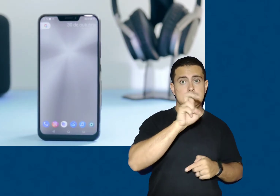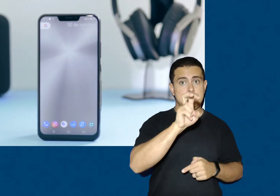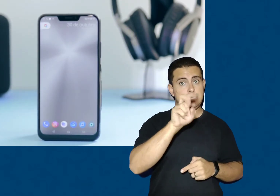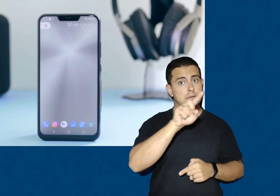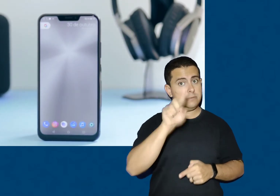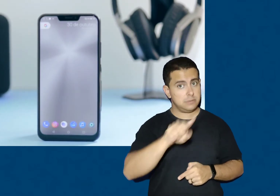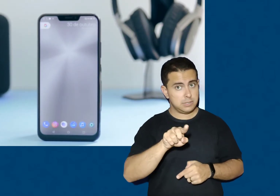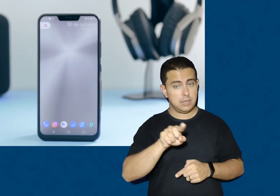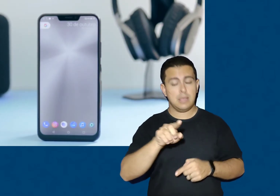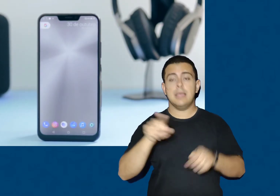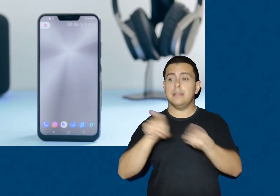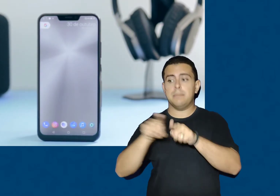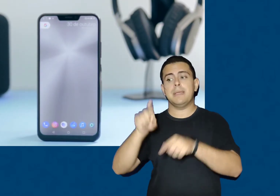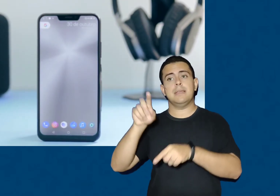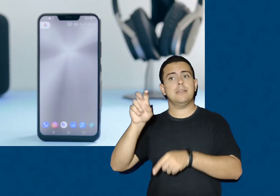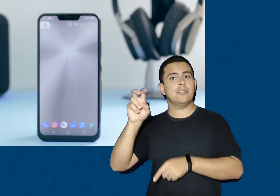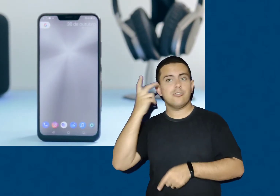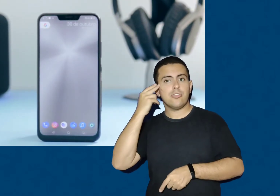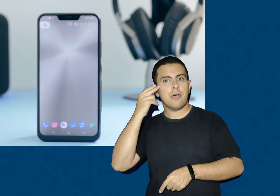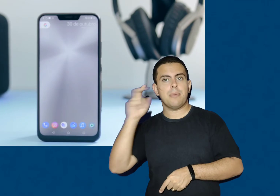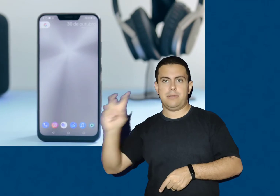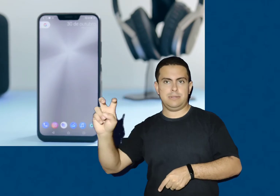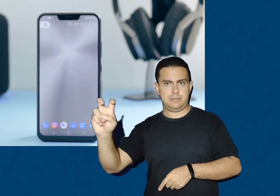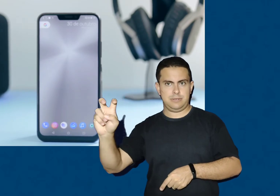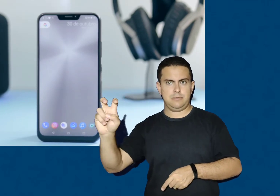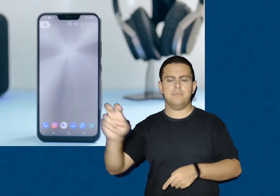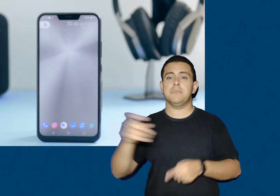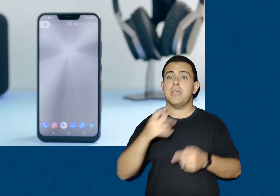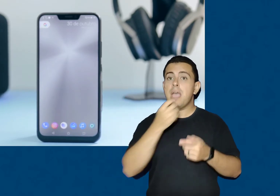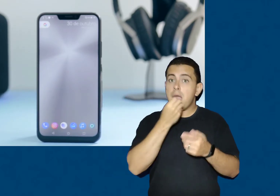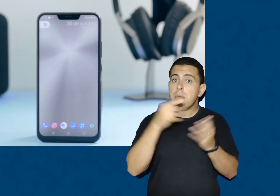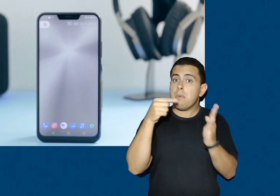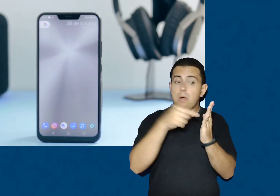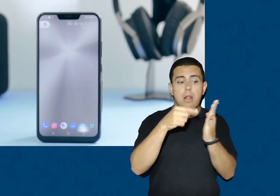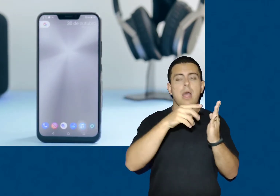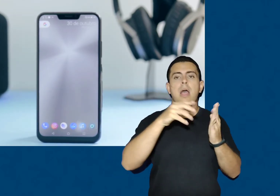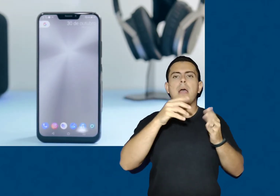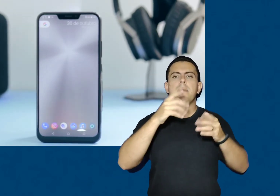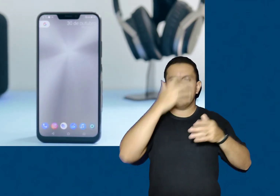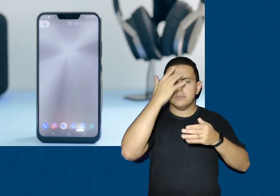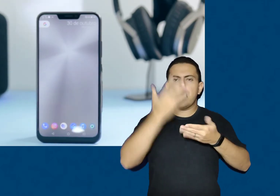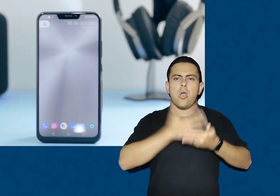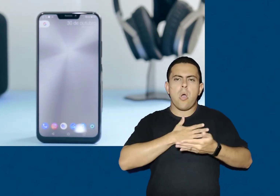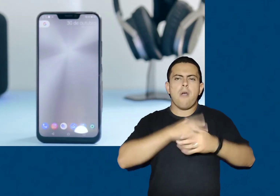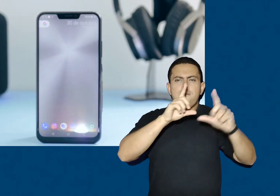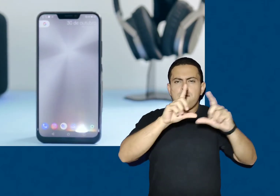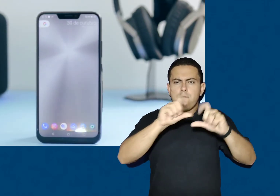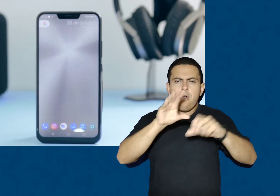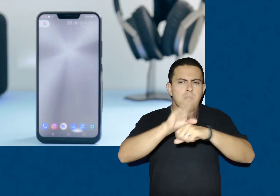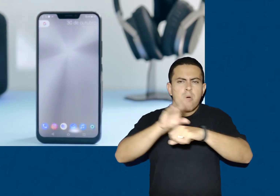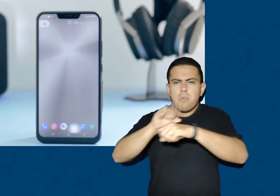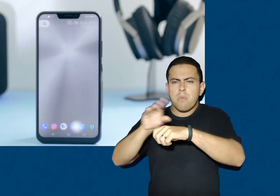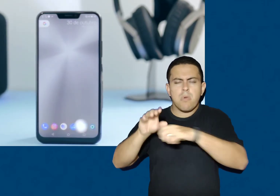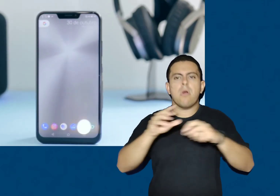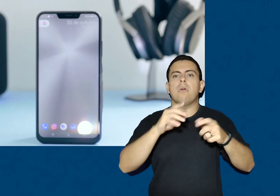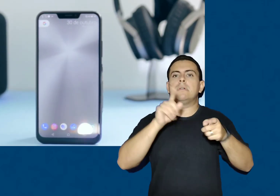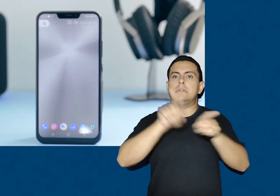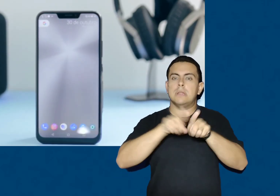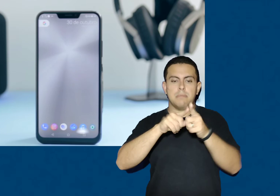certificação desse IP3 é ótima para a gente que gosta de tirar foto, de editar foto, isso é bem legal. Então fica aí um pouco das minhas opiniões sobre o resto